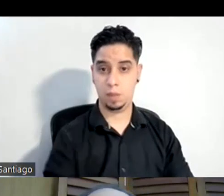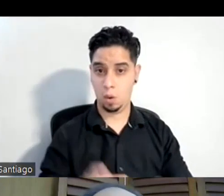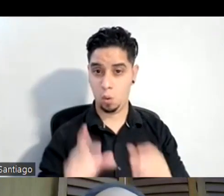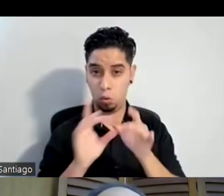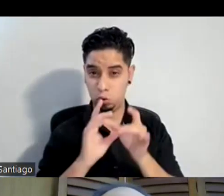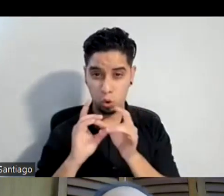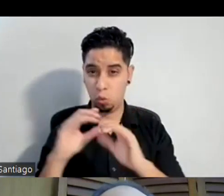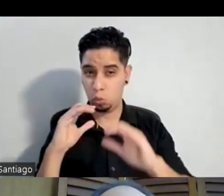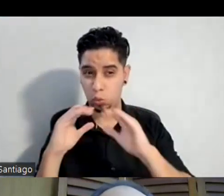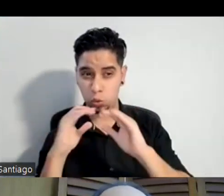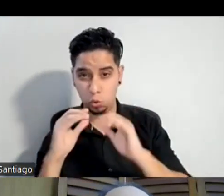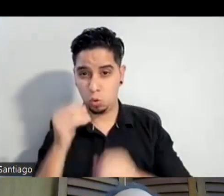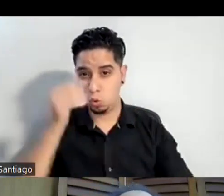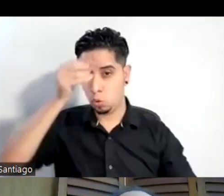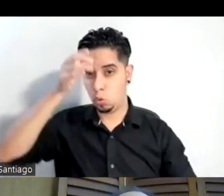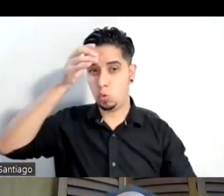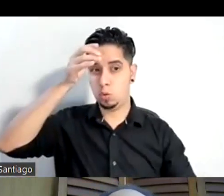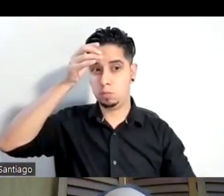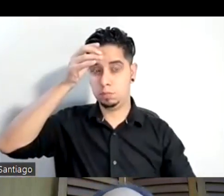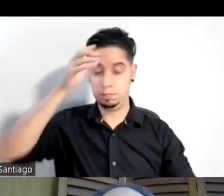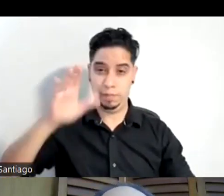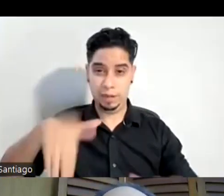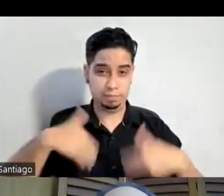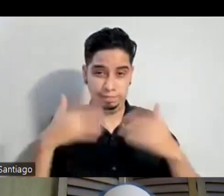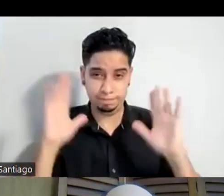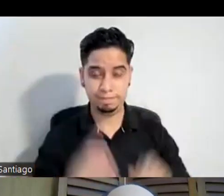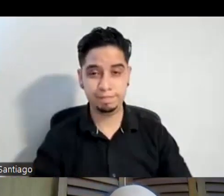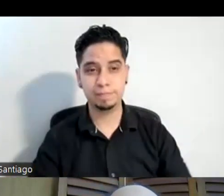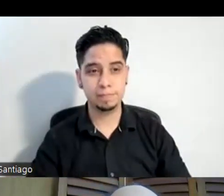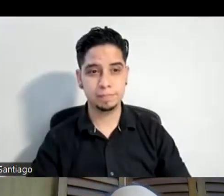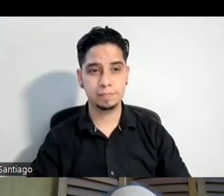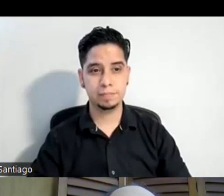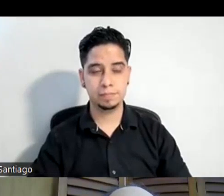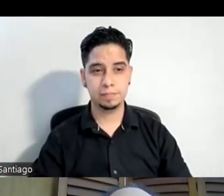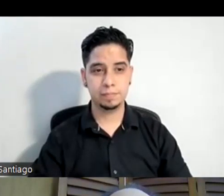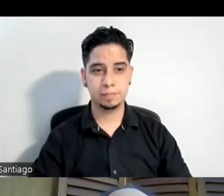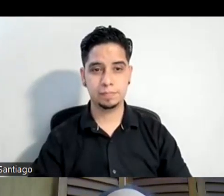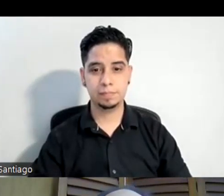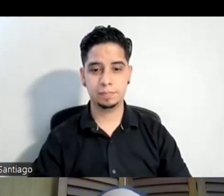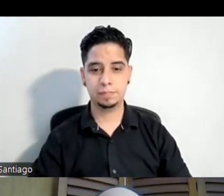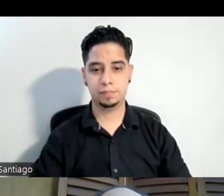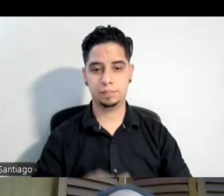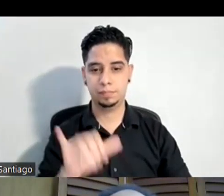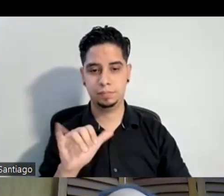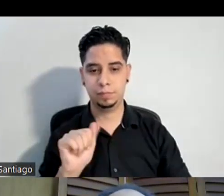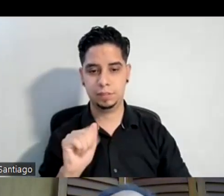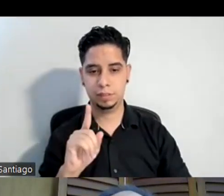de conocimiento mira muchachos de todo un poco ya de list un gusto verte tendo acá